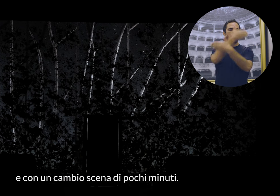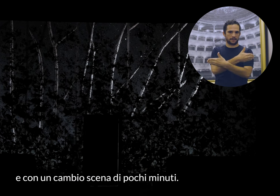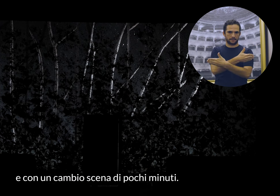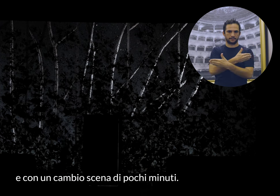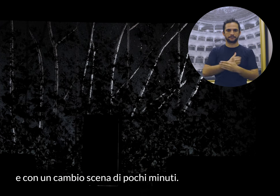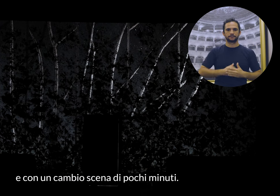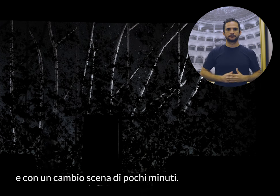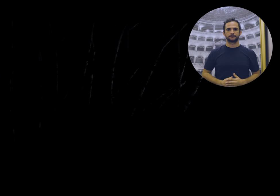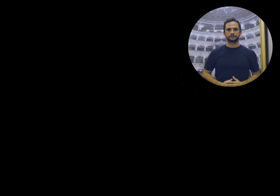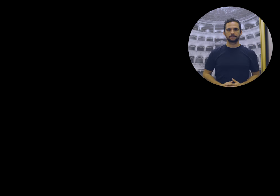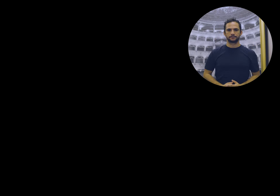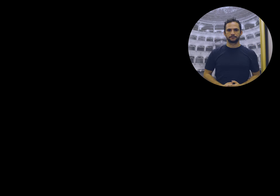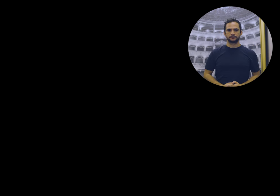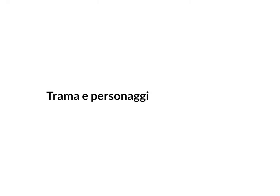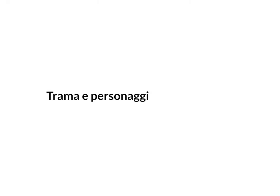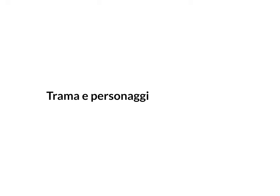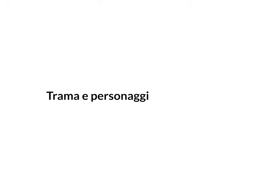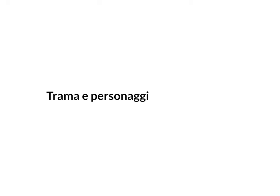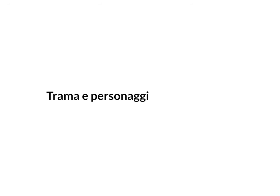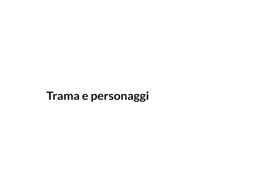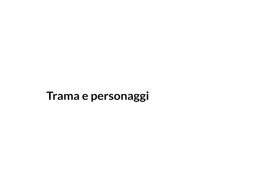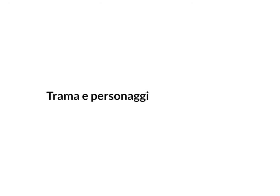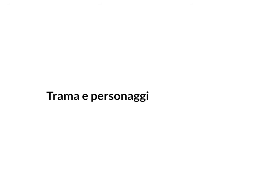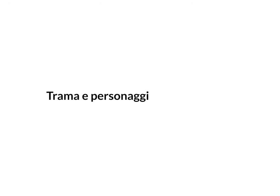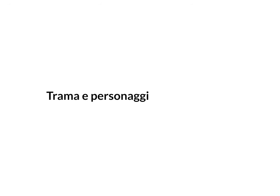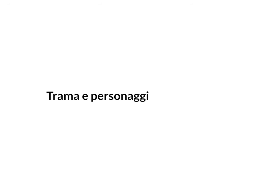di pochi minuti. Trama e personaggi